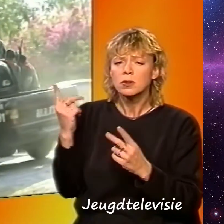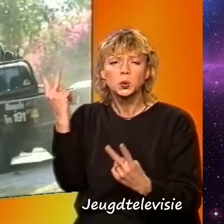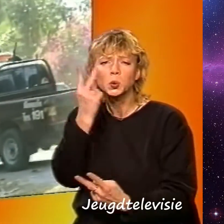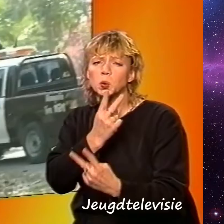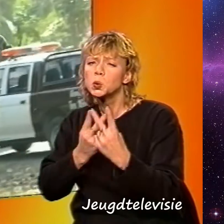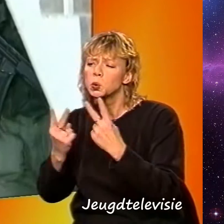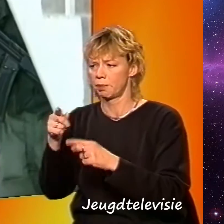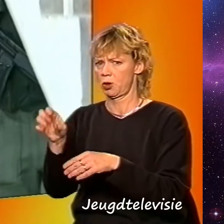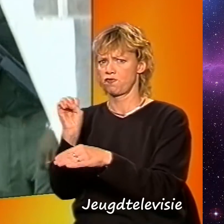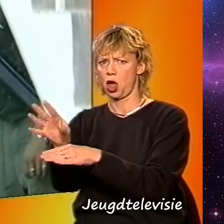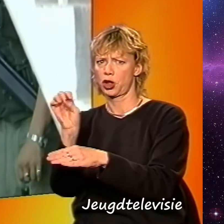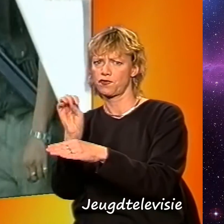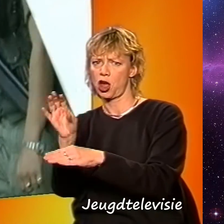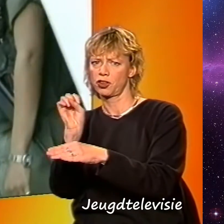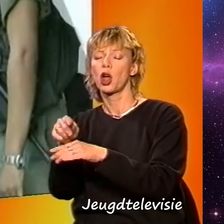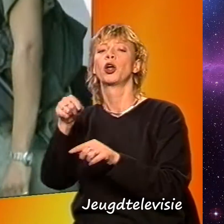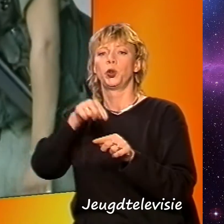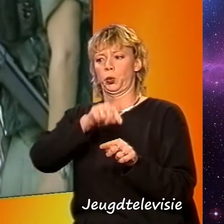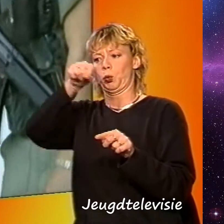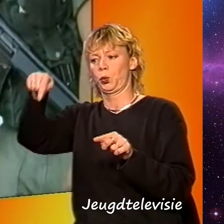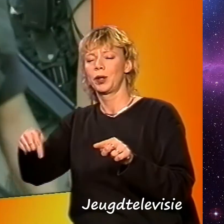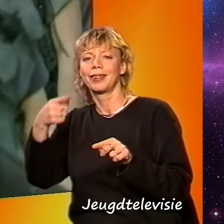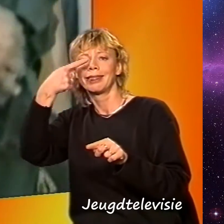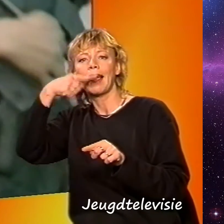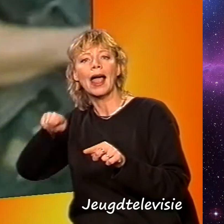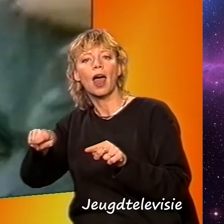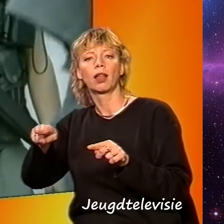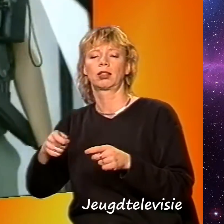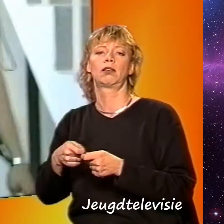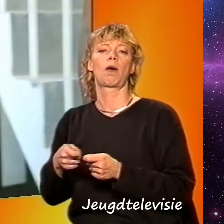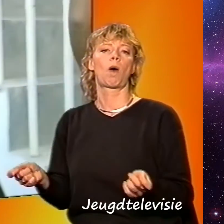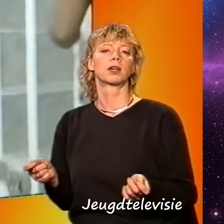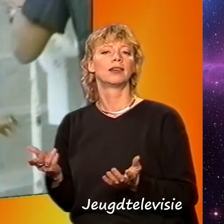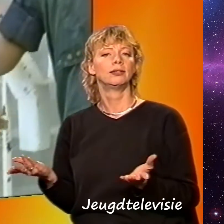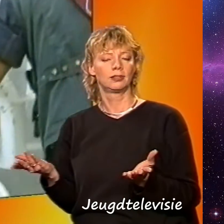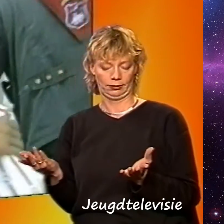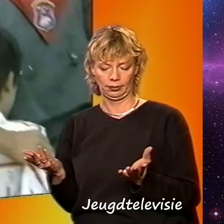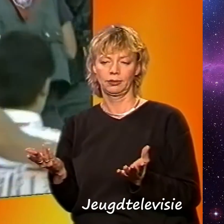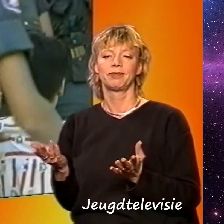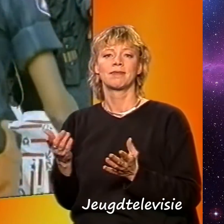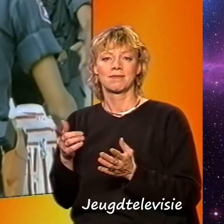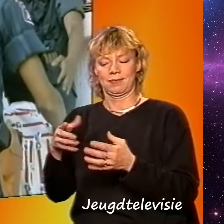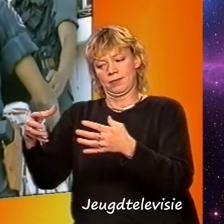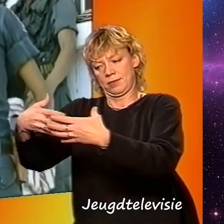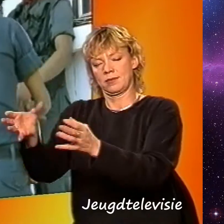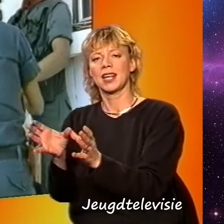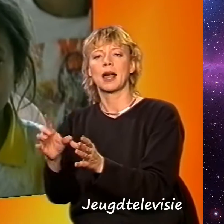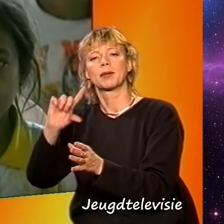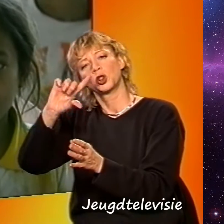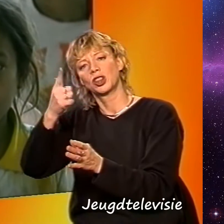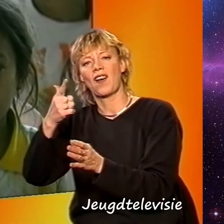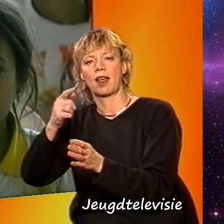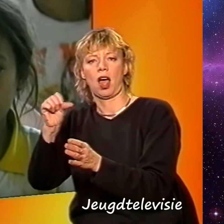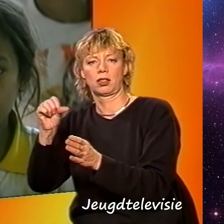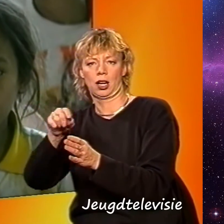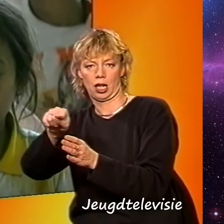Maar nu hebben ze zich in Thailand, een veilig buurland, overgegeven. Samen met nog twaalf volgelingen. De regering